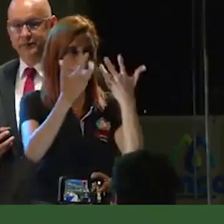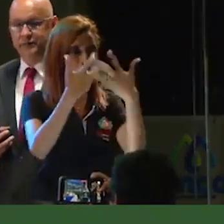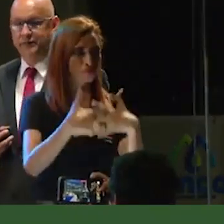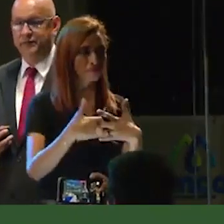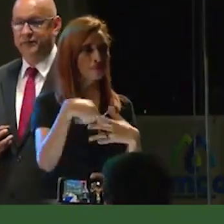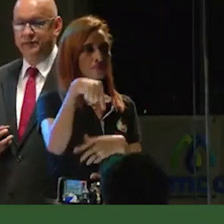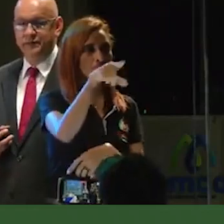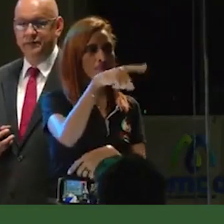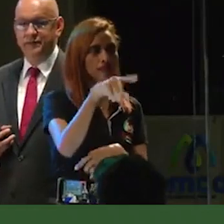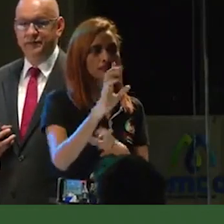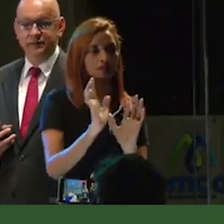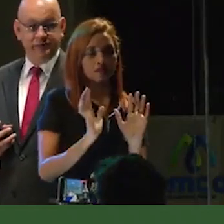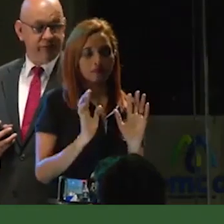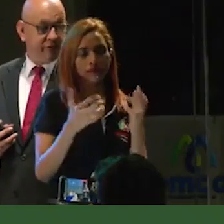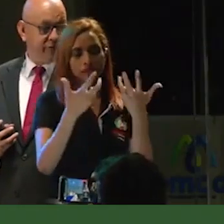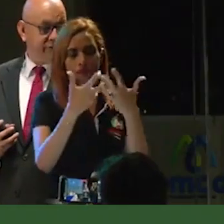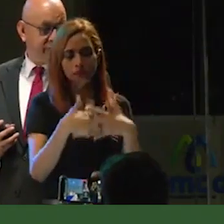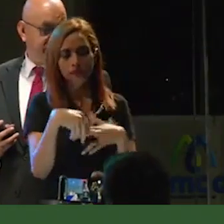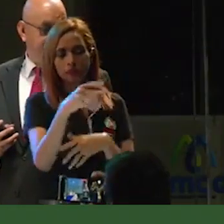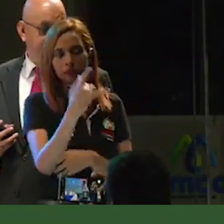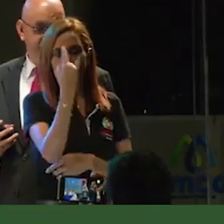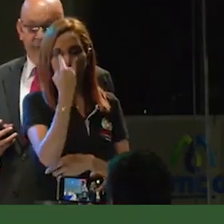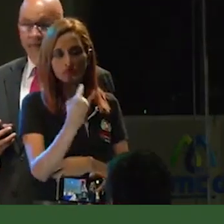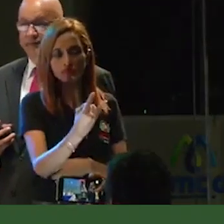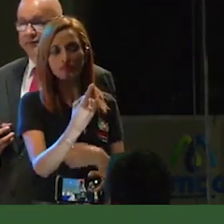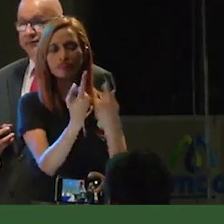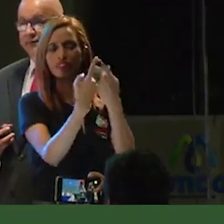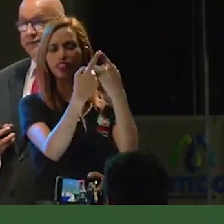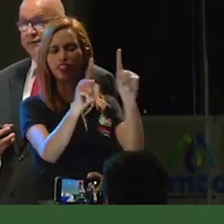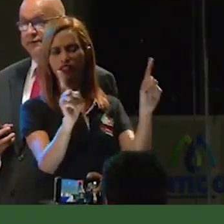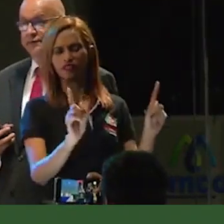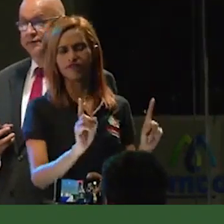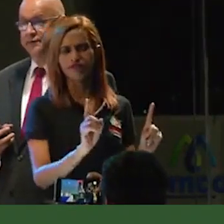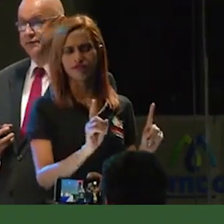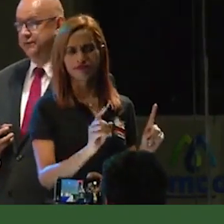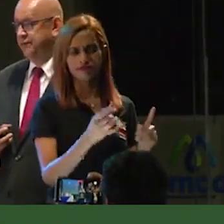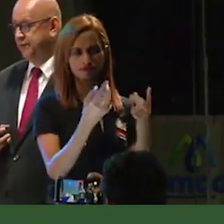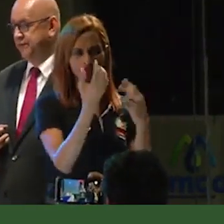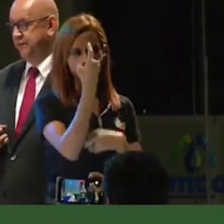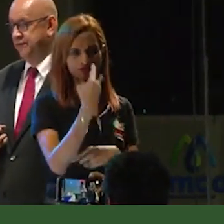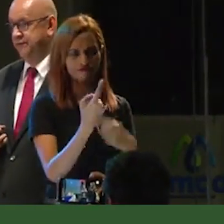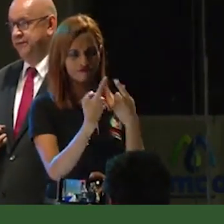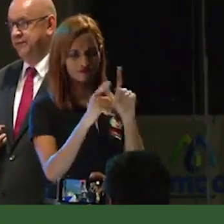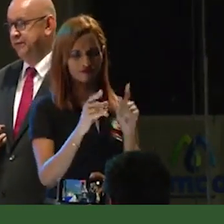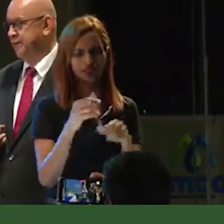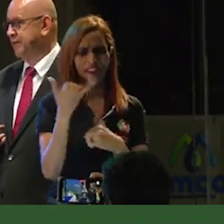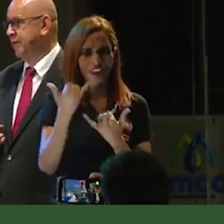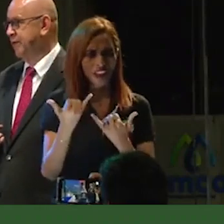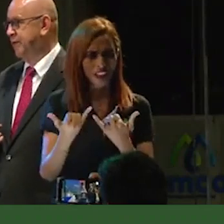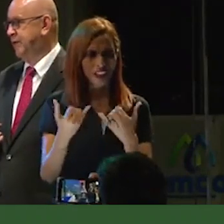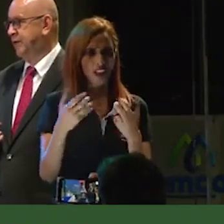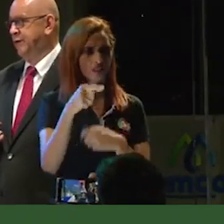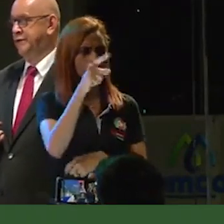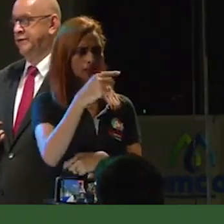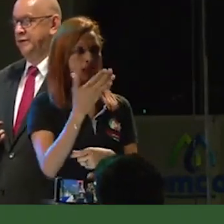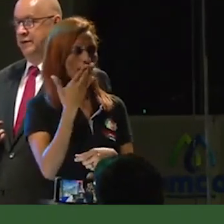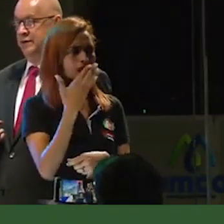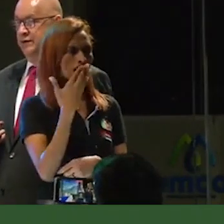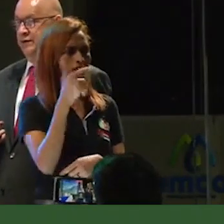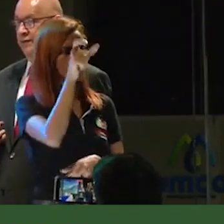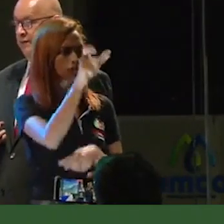prestadora de servicios que tenía unos intereses muy diferentes a los intereses que tienen los calarqueños,